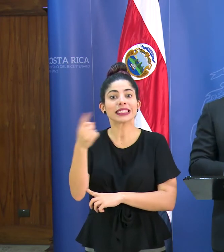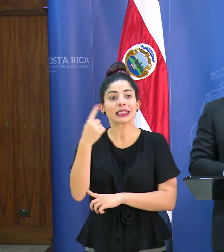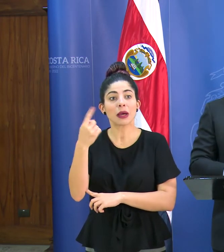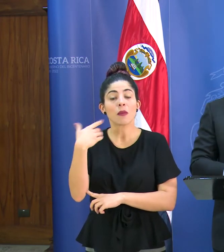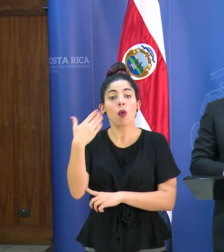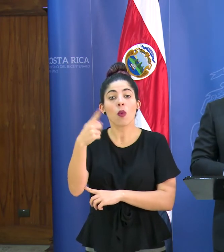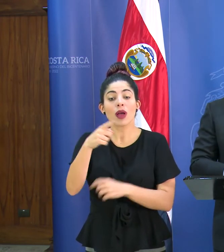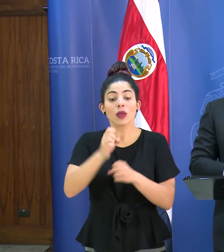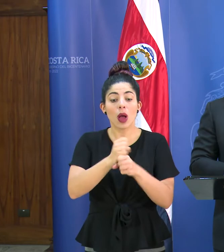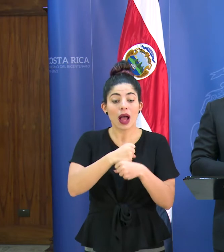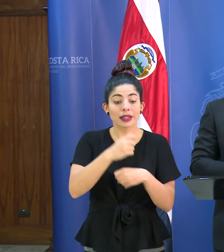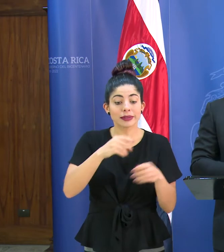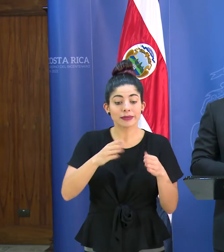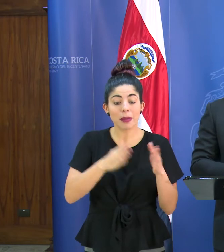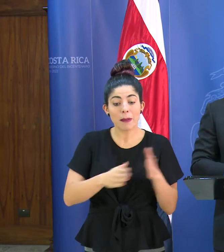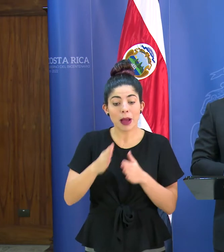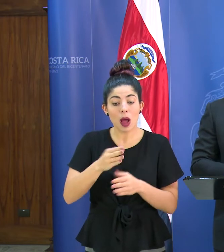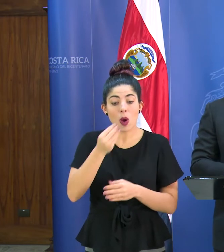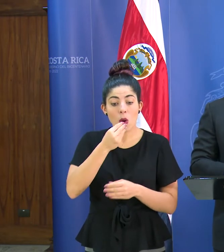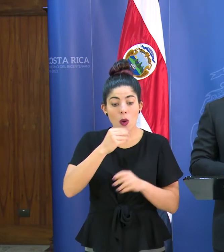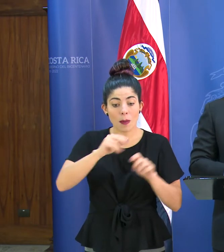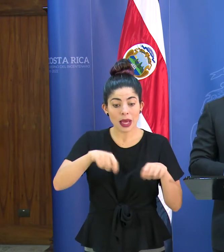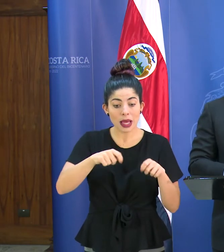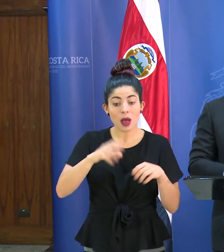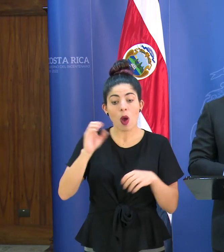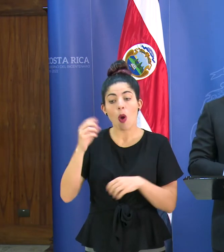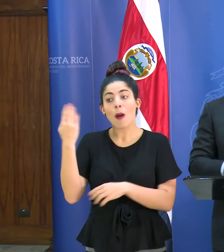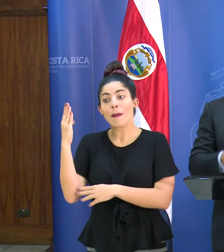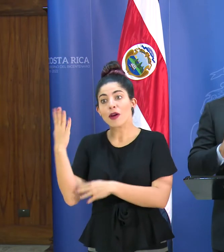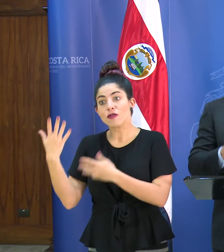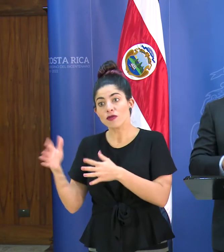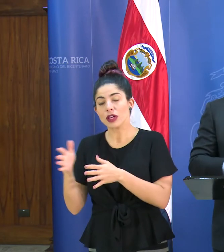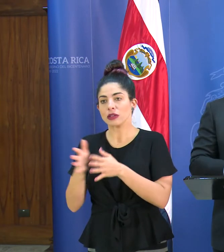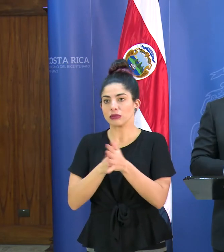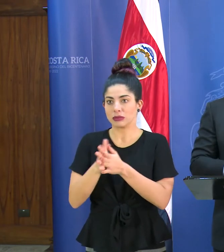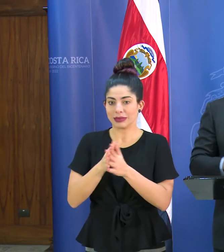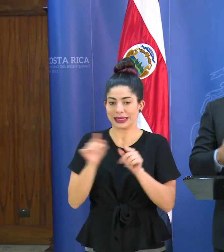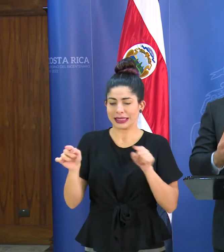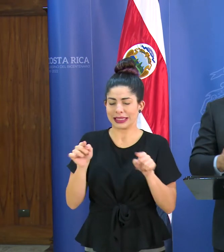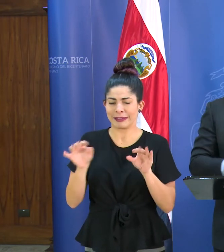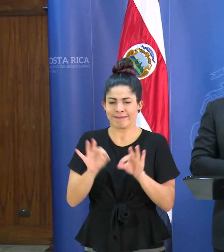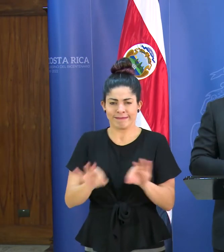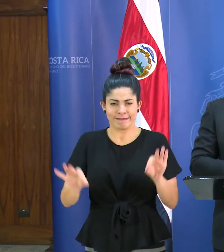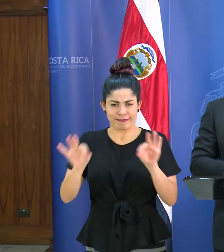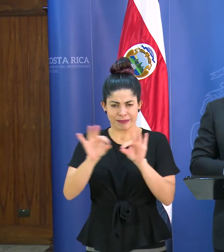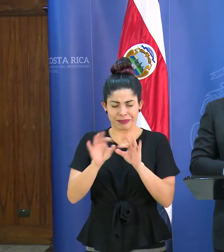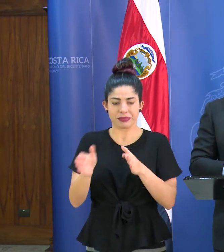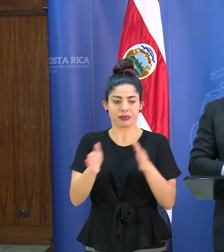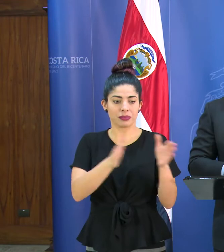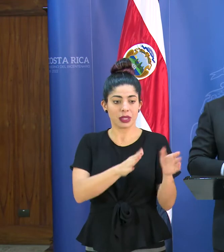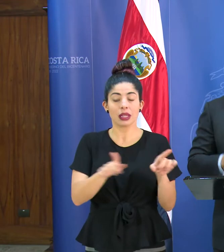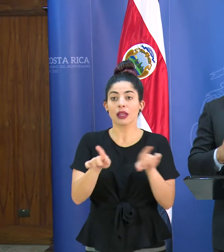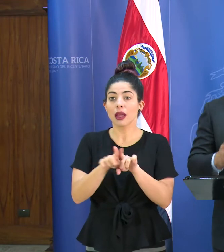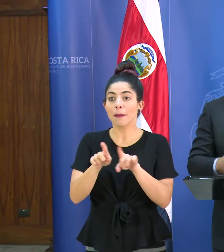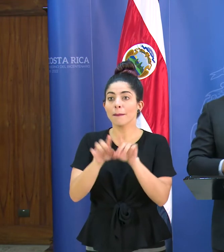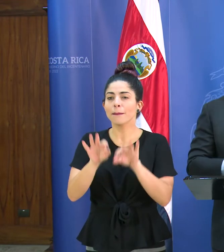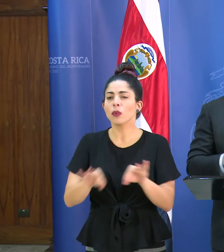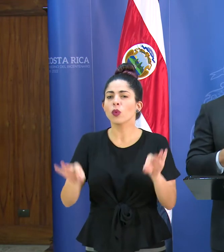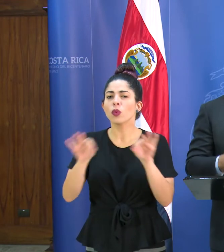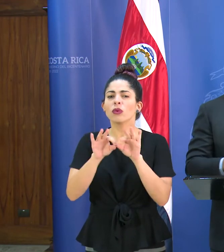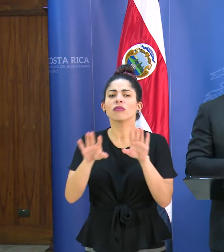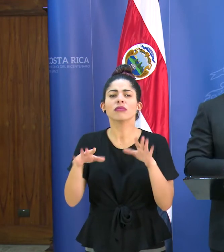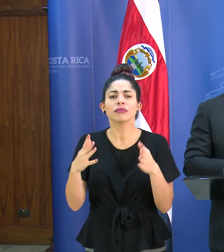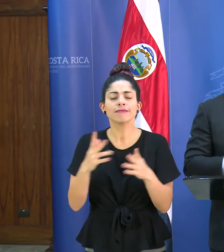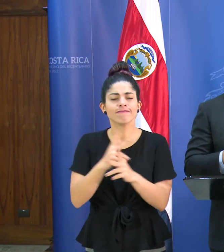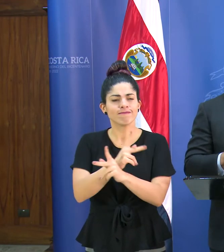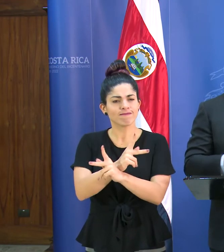preparar alimentos o después de ir al servicio. Eso es clave. También lo importante es proteger y